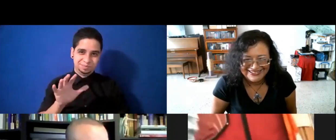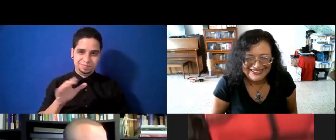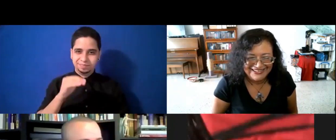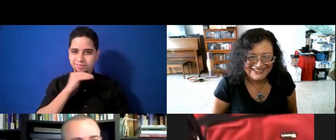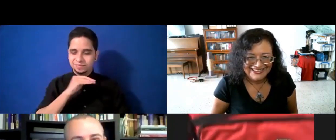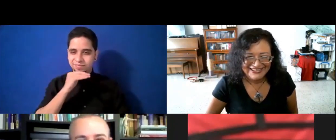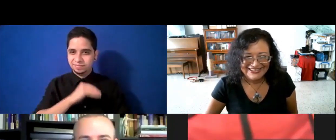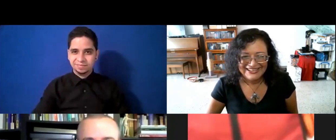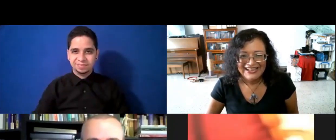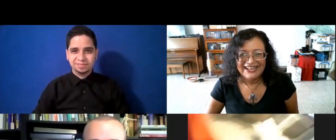y atrás está Nelson,